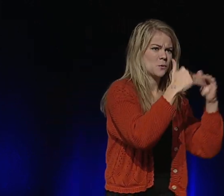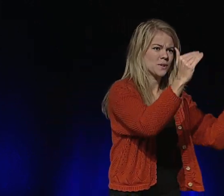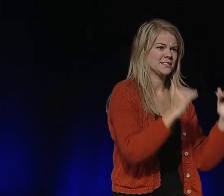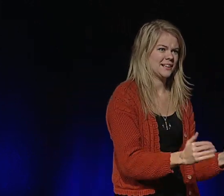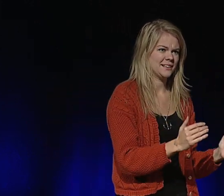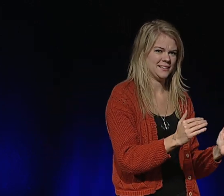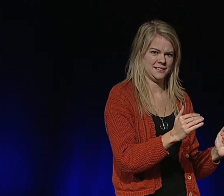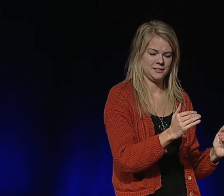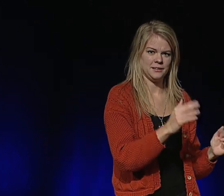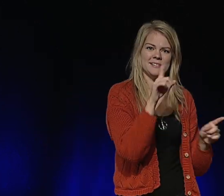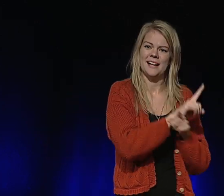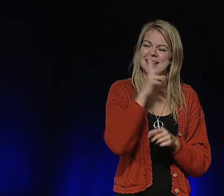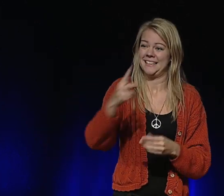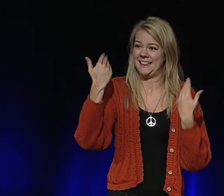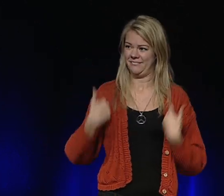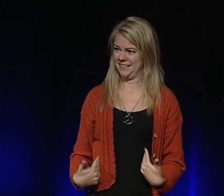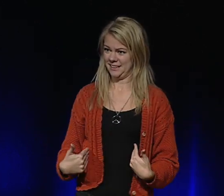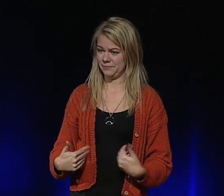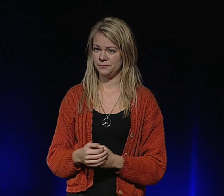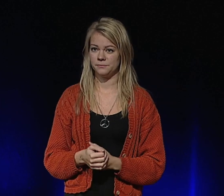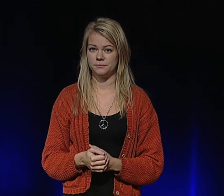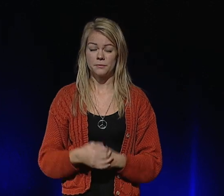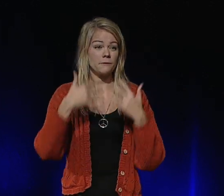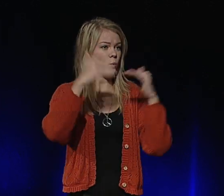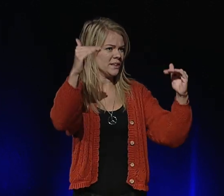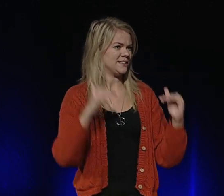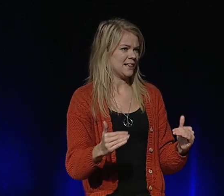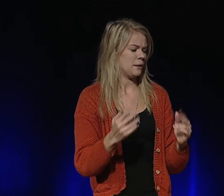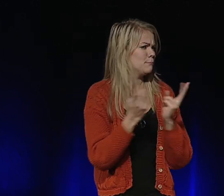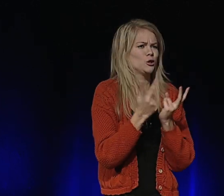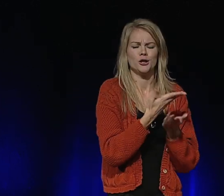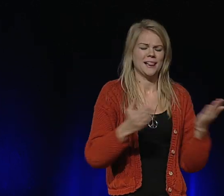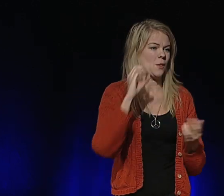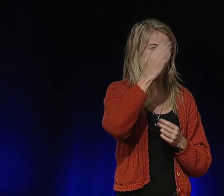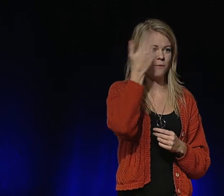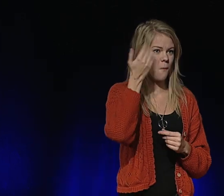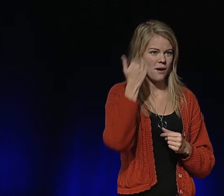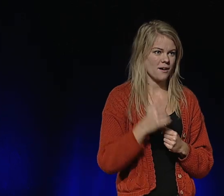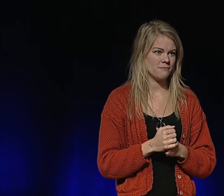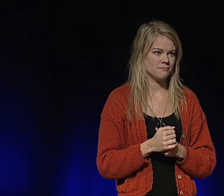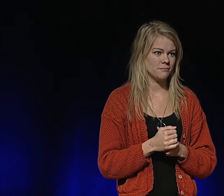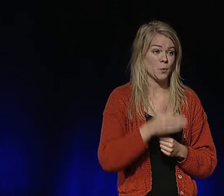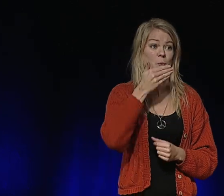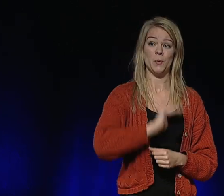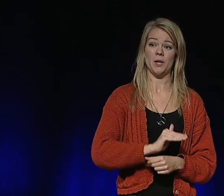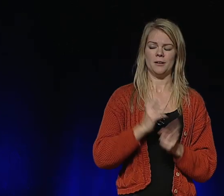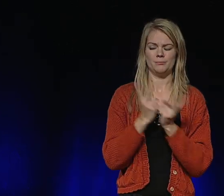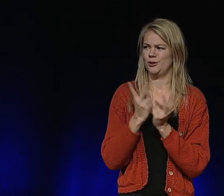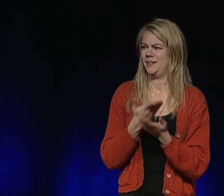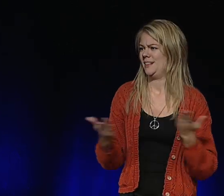Funktionsnedsättningen betyder inte oförmåga. Man måste se individen. Att vara ung betyder inte